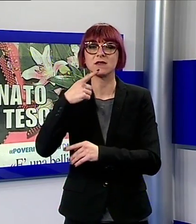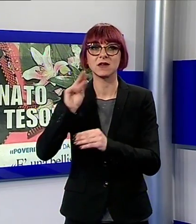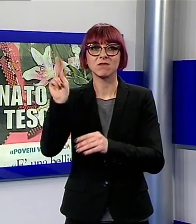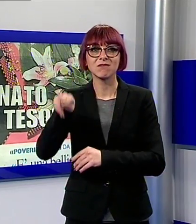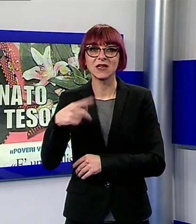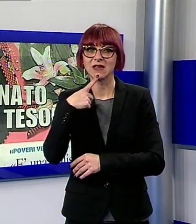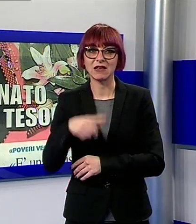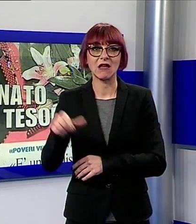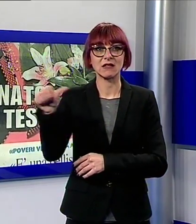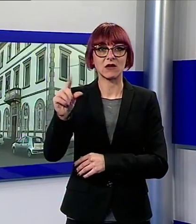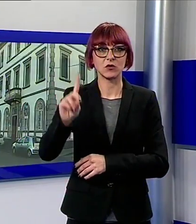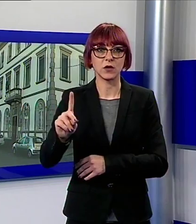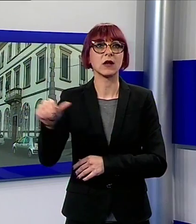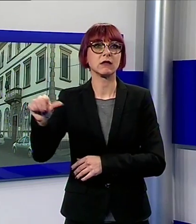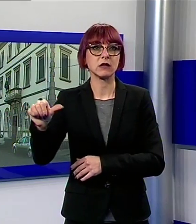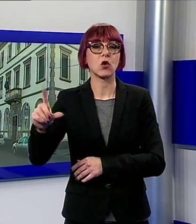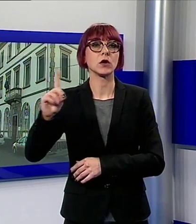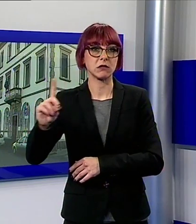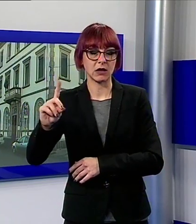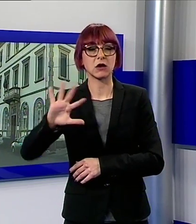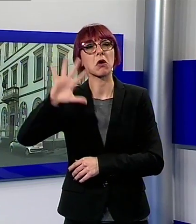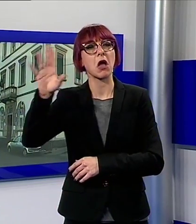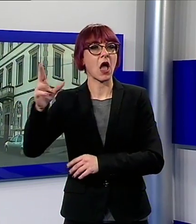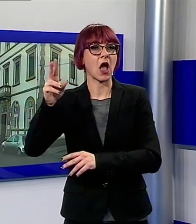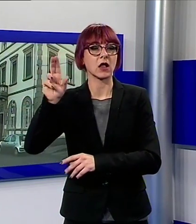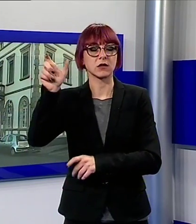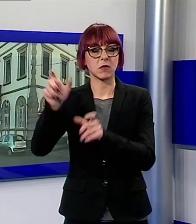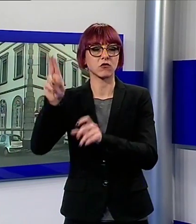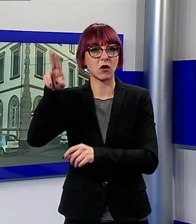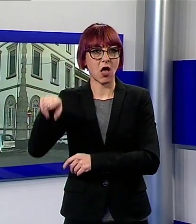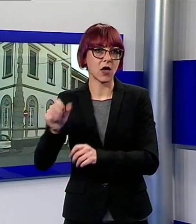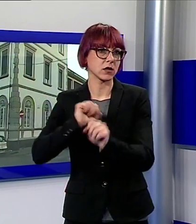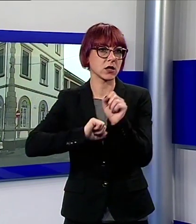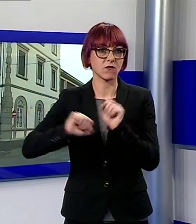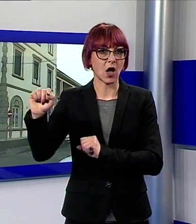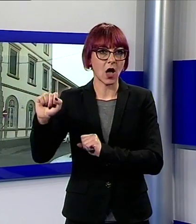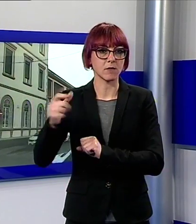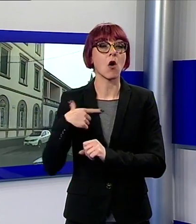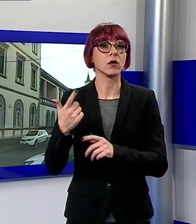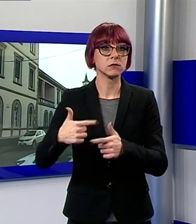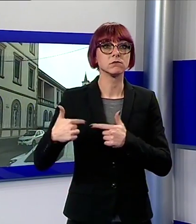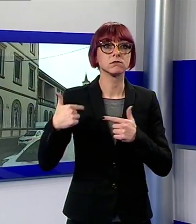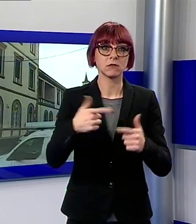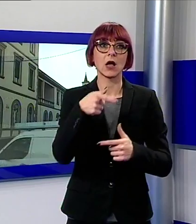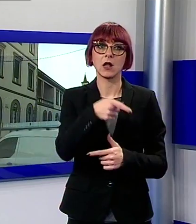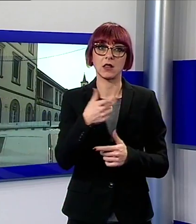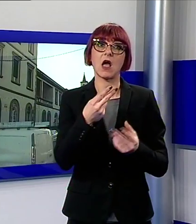artisti di grande fama una disponibilità importante di risorse che arriva ad hoc per l'istituto Poveri Vecchi di Viareggio che anche nel